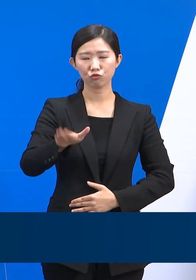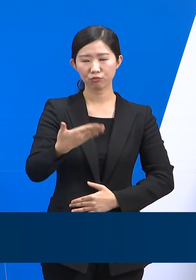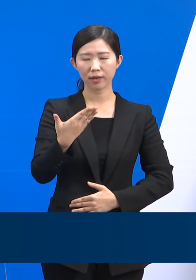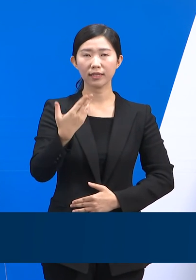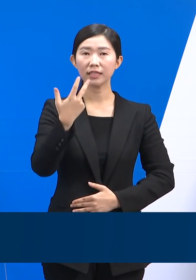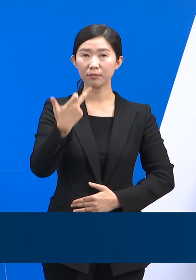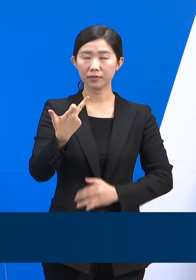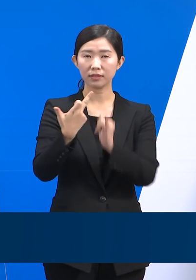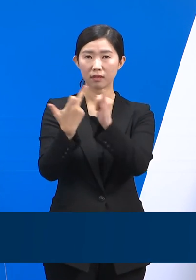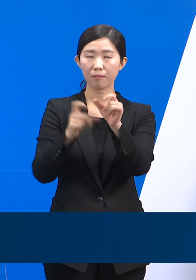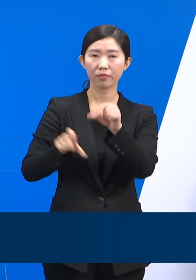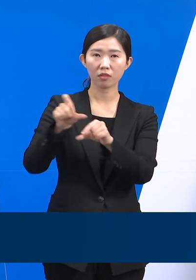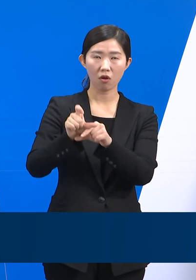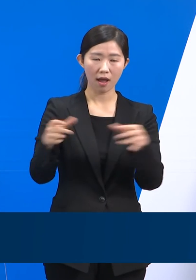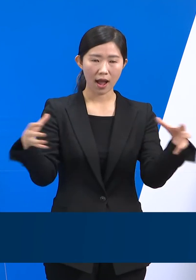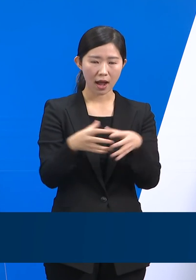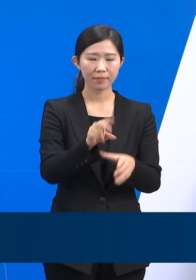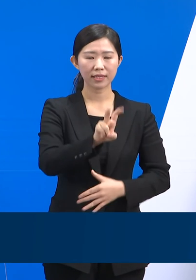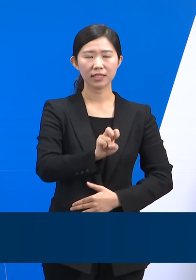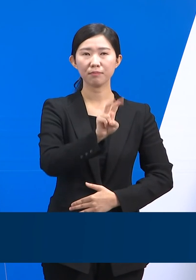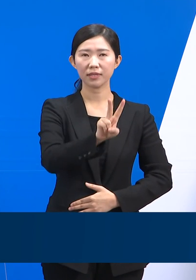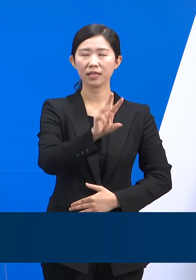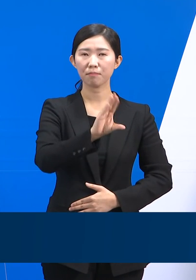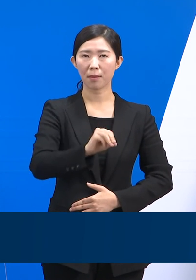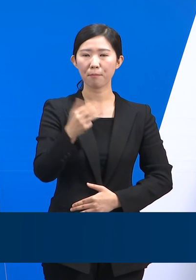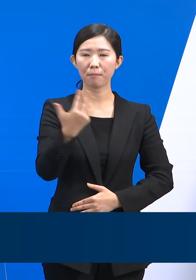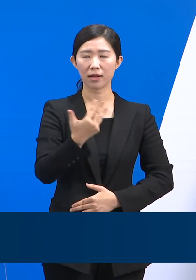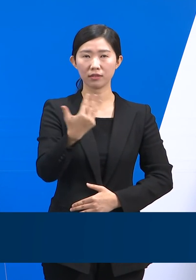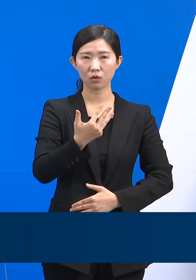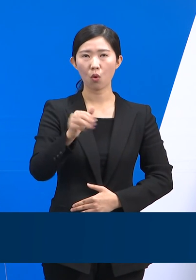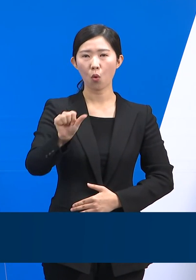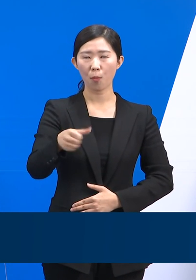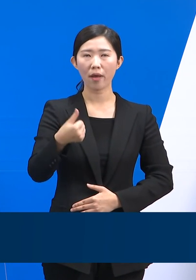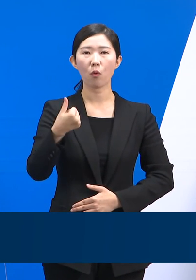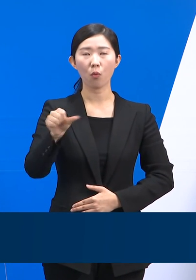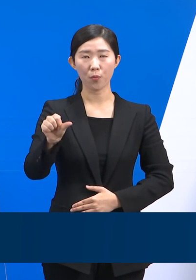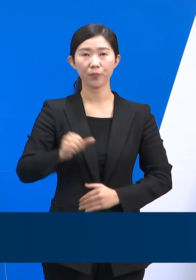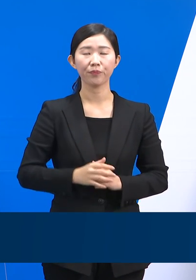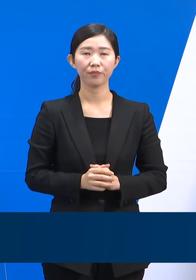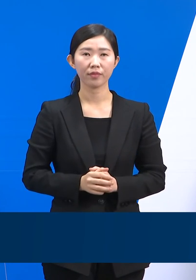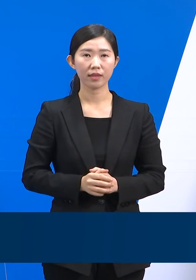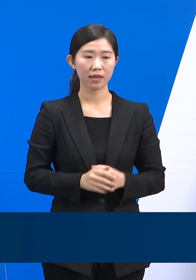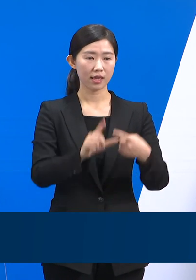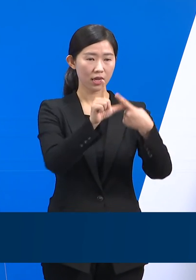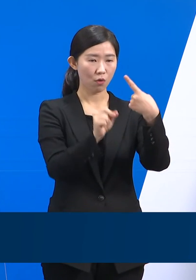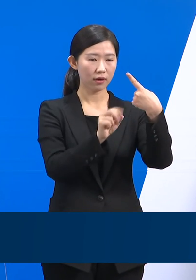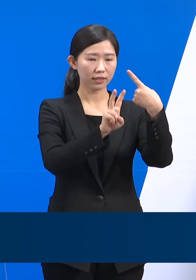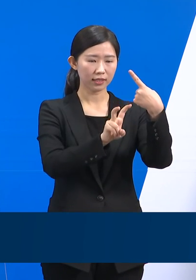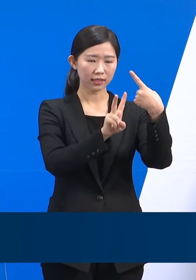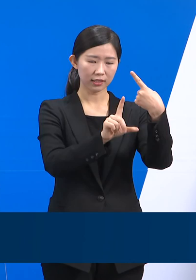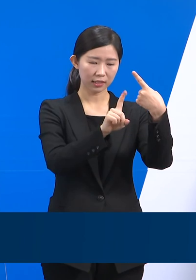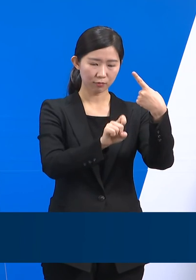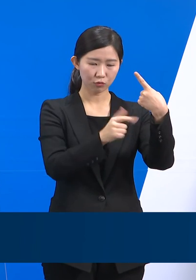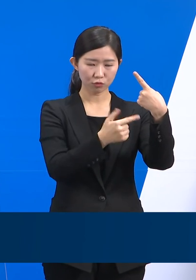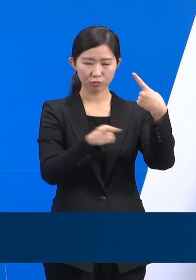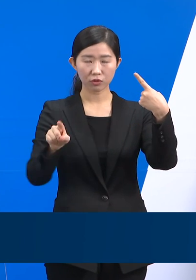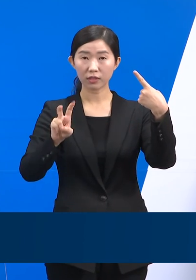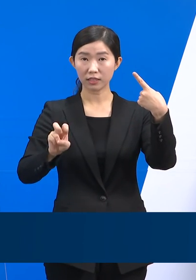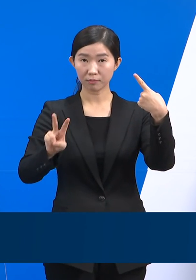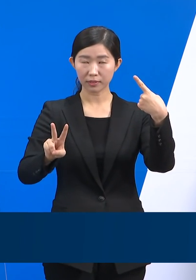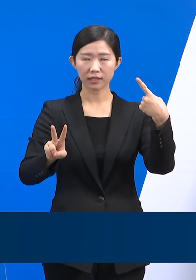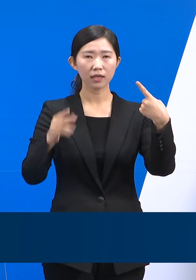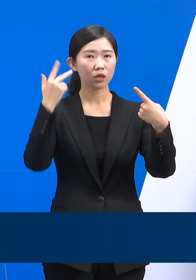증가한 22만 8,505명입니다. 1월 16일부터 1월 22일까지 한 주간 발생한 도내 확진자 수는 15